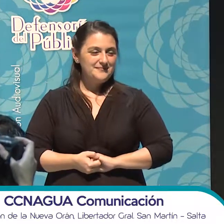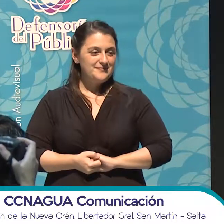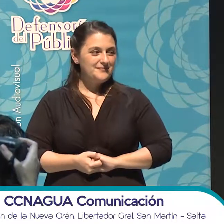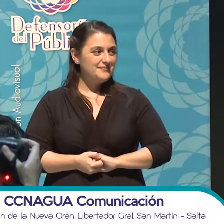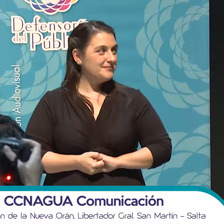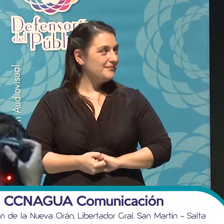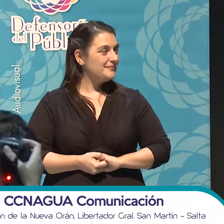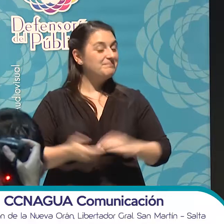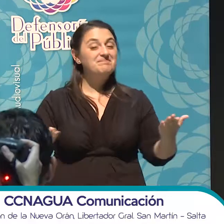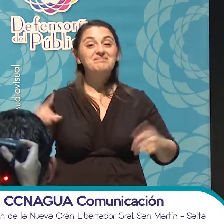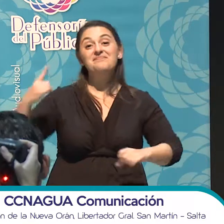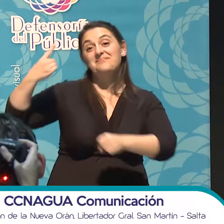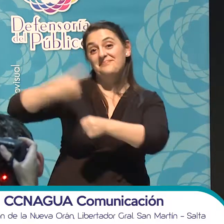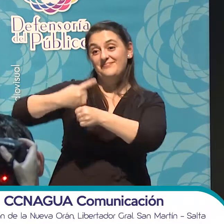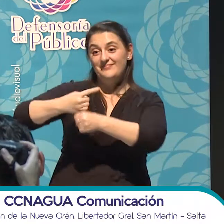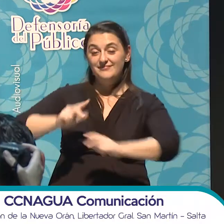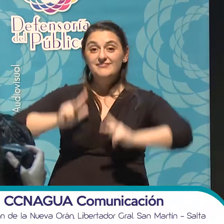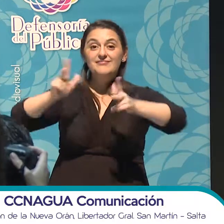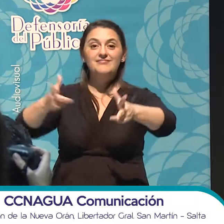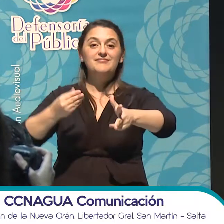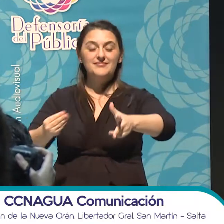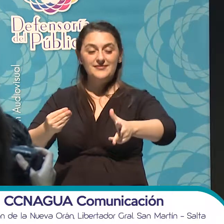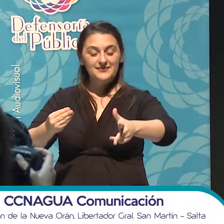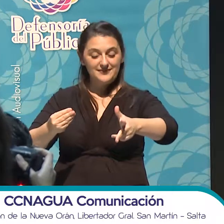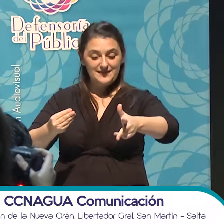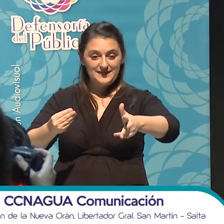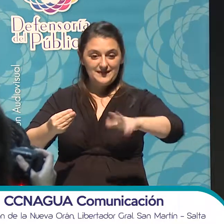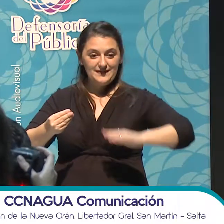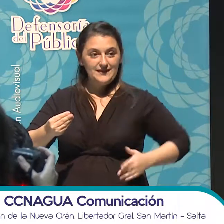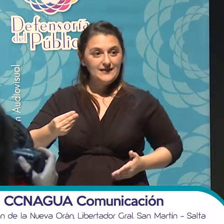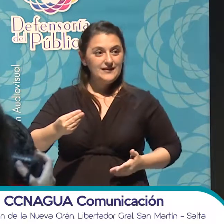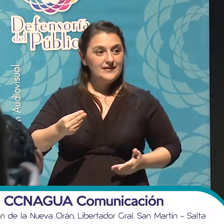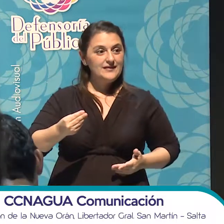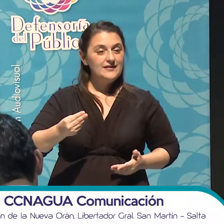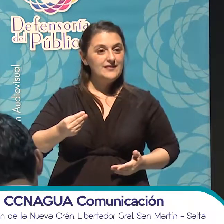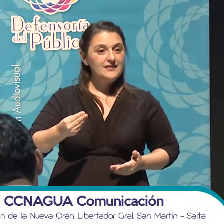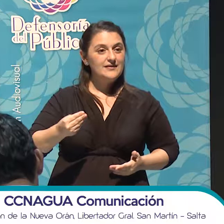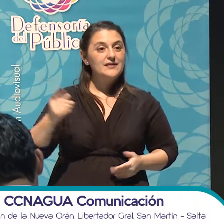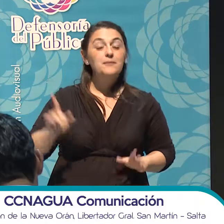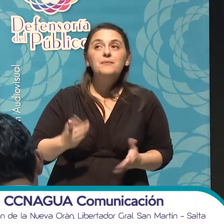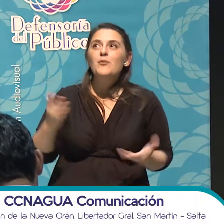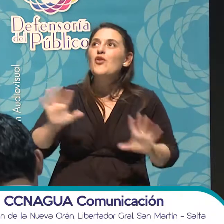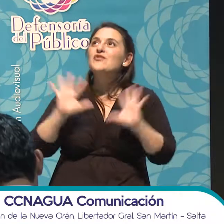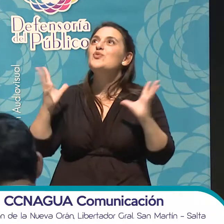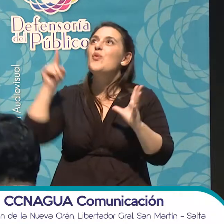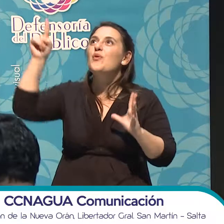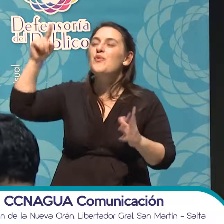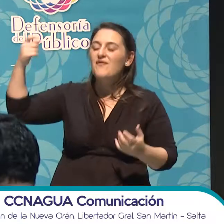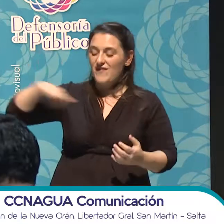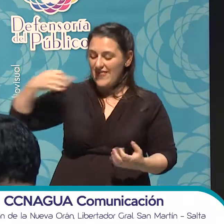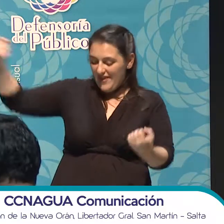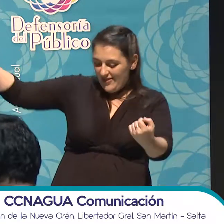En primer lugar, quiero agradecer a ese ser superior que nos da la vida y